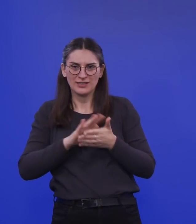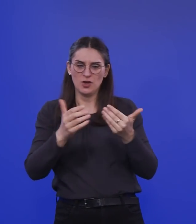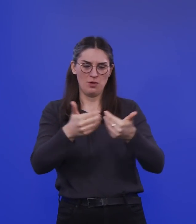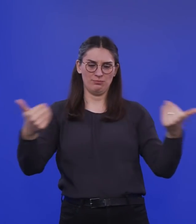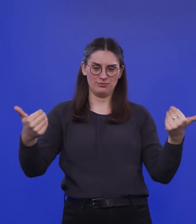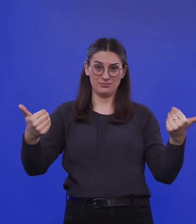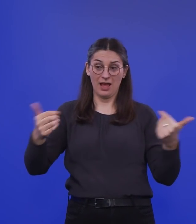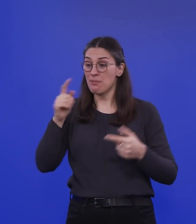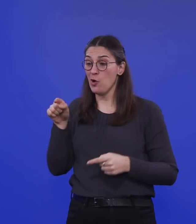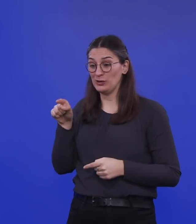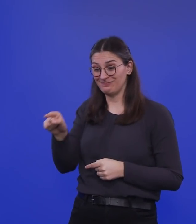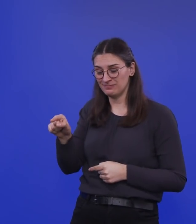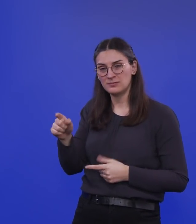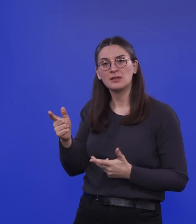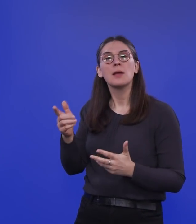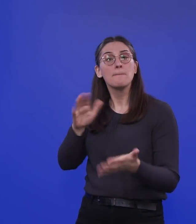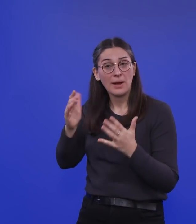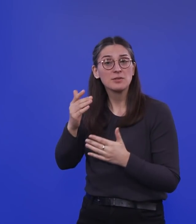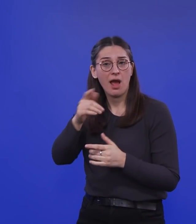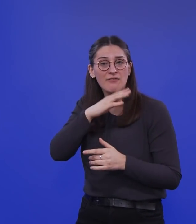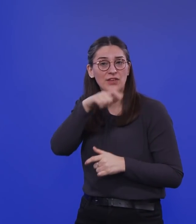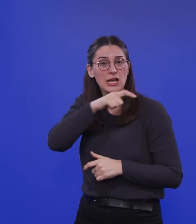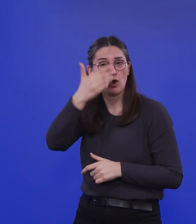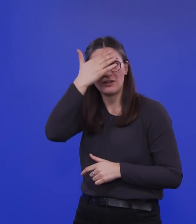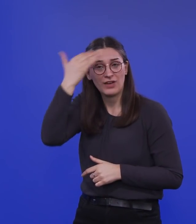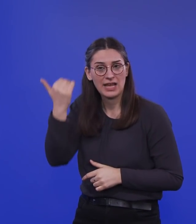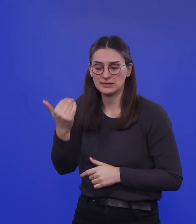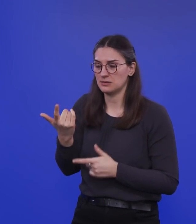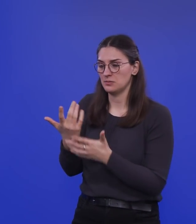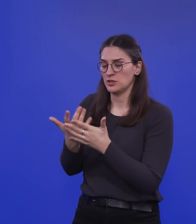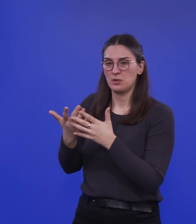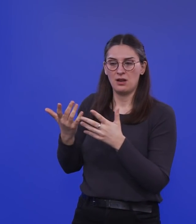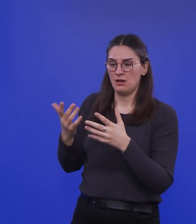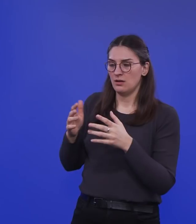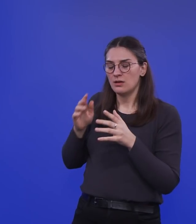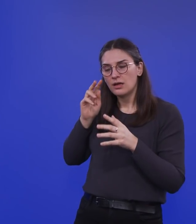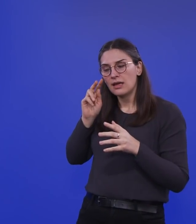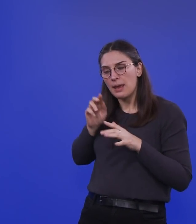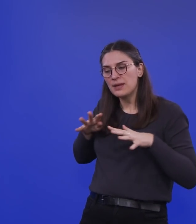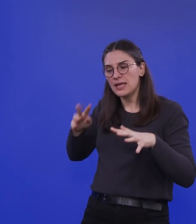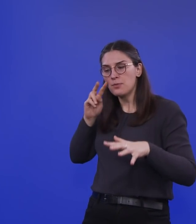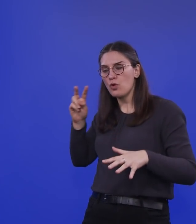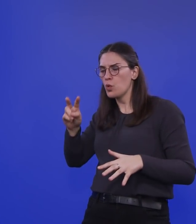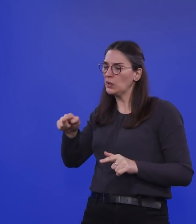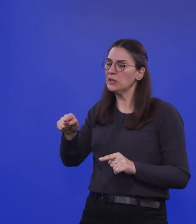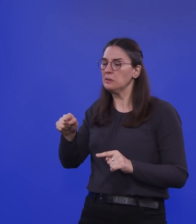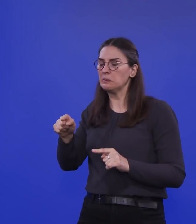Influenza, das wird manchmal vergessen. Gerade im Bereich der Epidemiologie habe ich das Gefühl, wird das manchmal vergessen, weil man vielleicht die